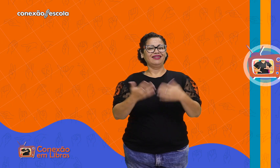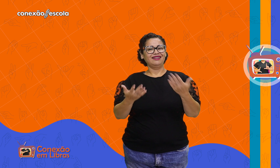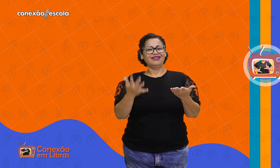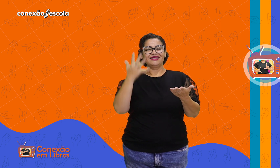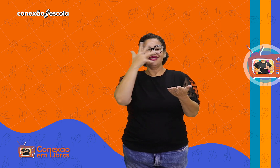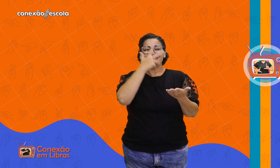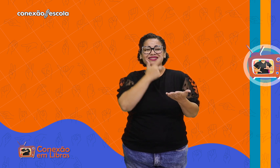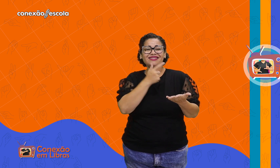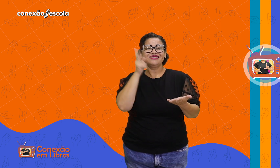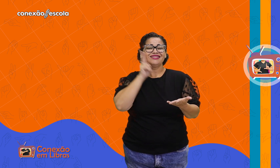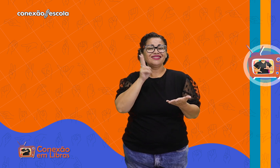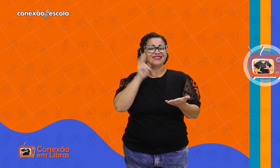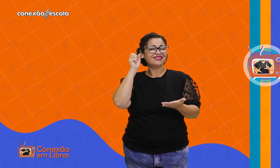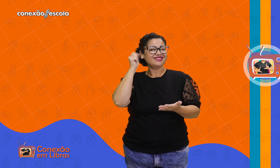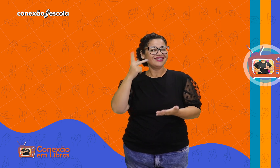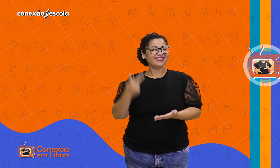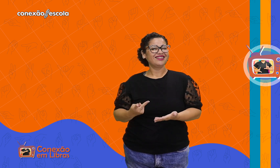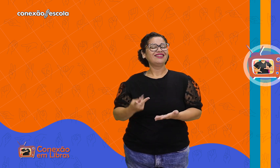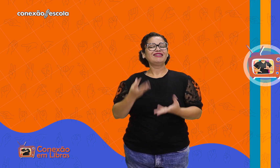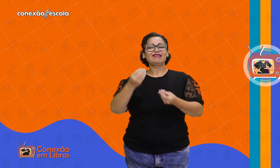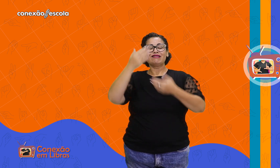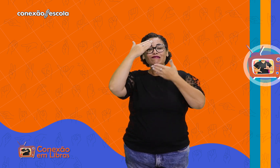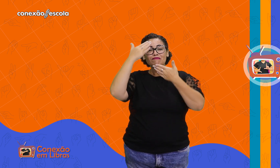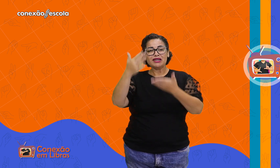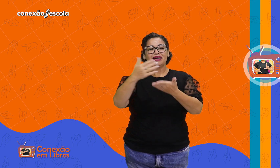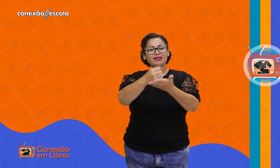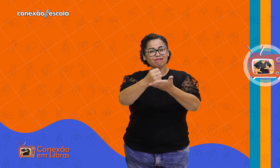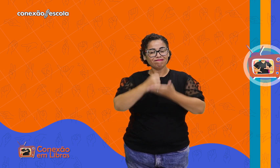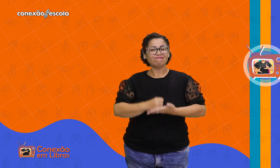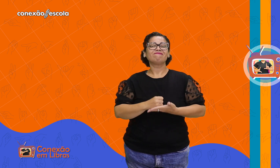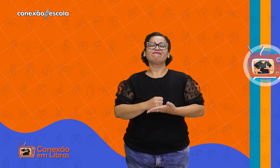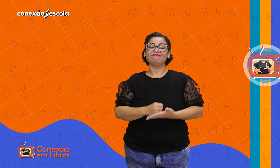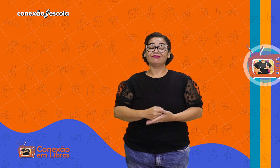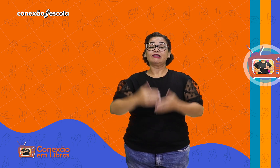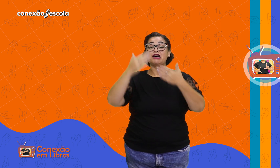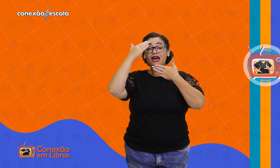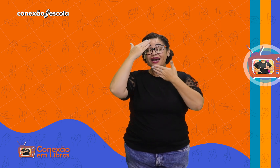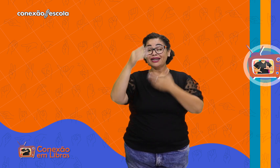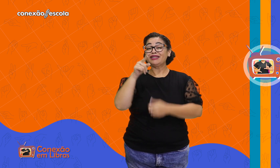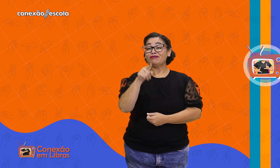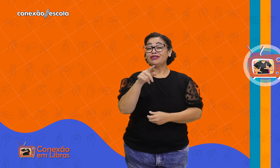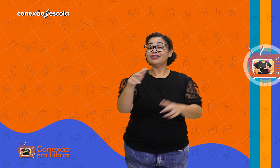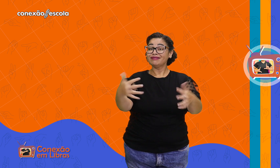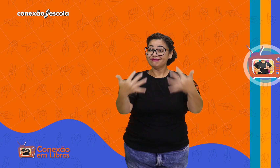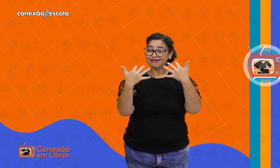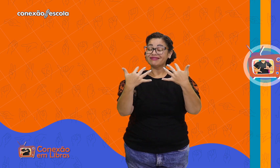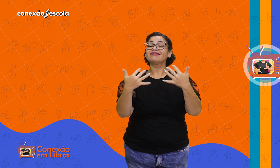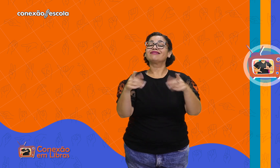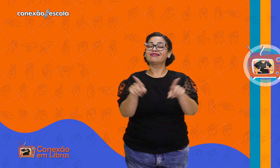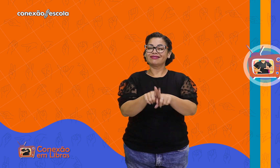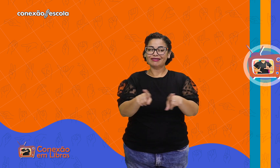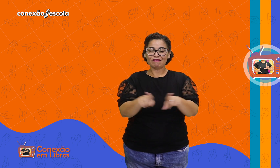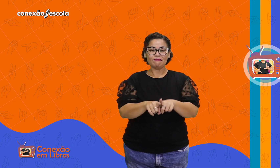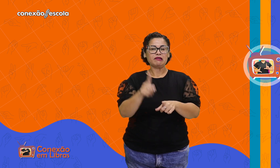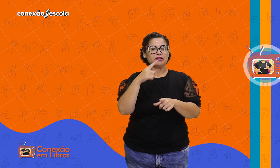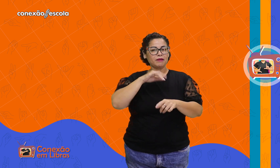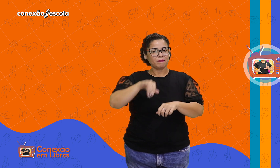Que linda história, Sheila! Muito obrigada por essas contribuições. Agradeço a vocês também por